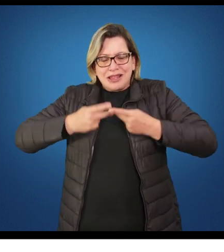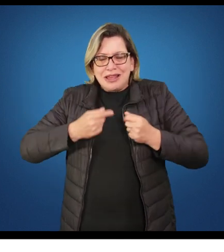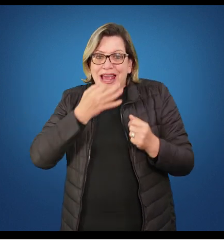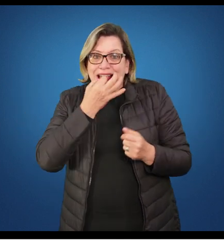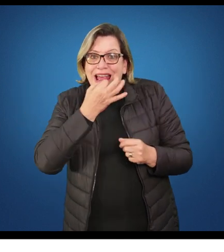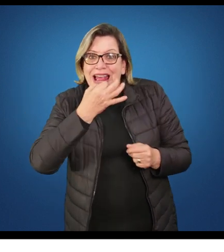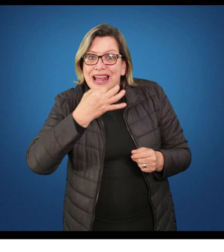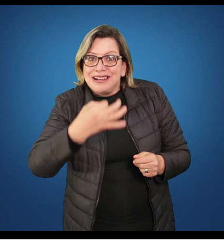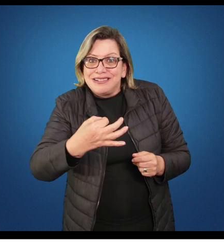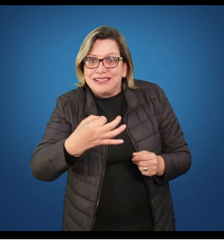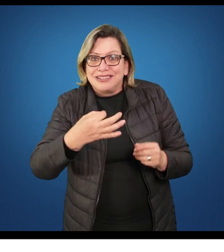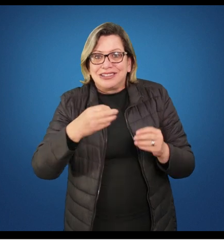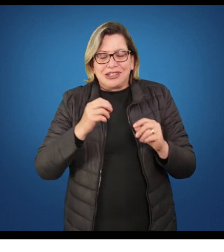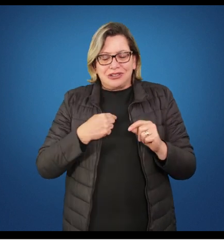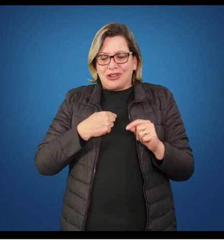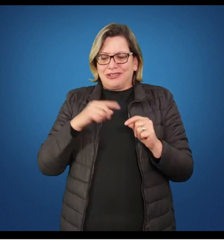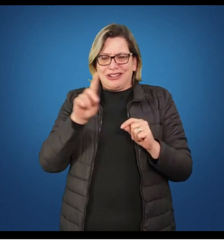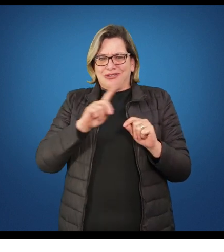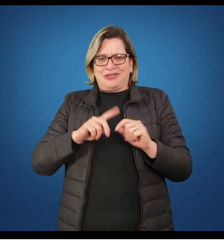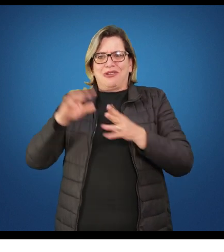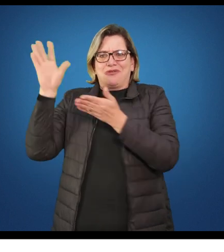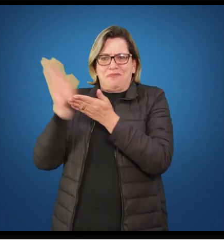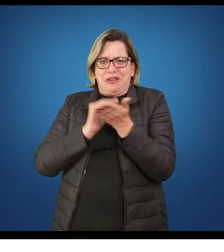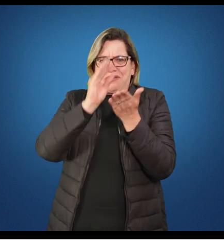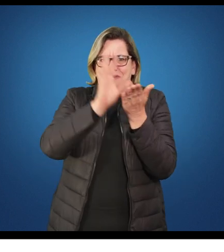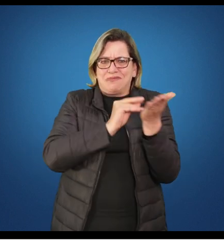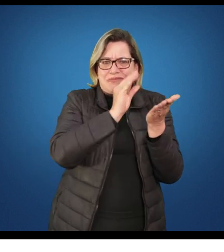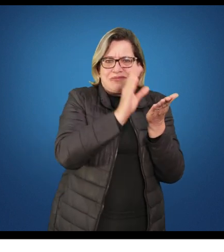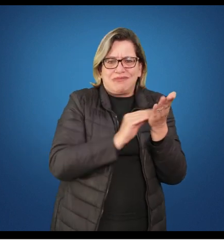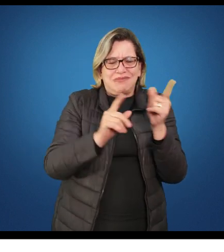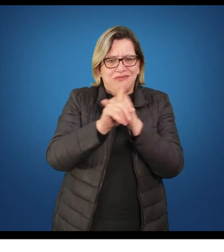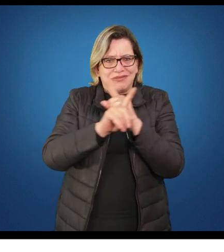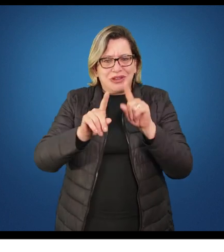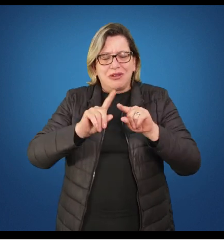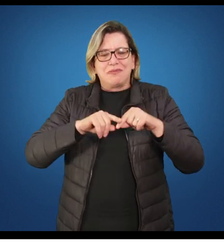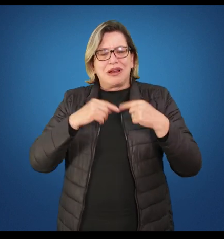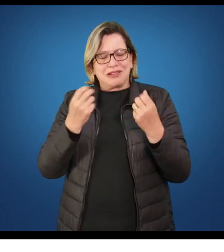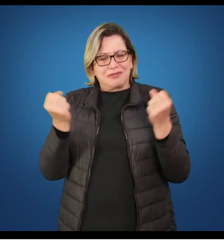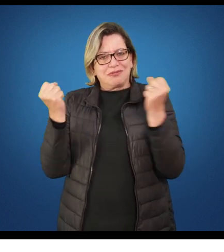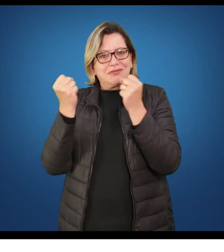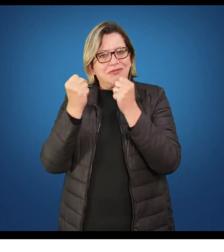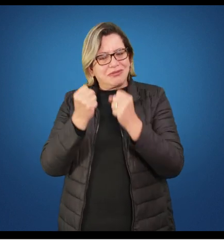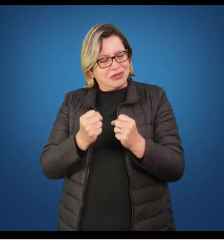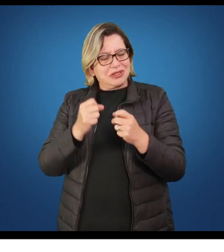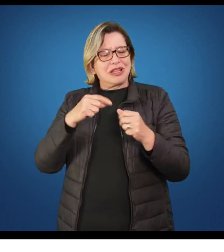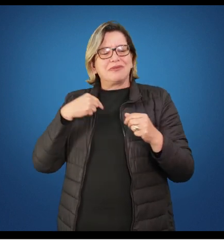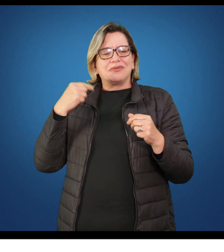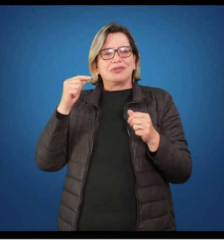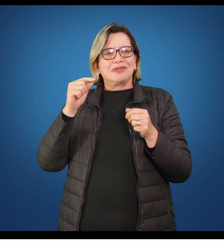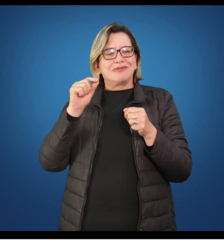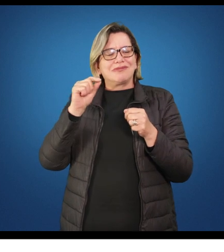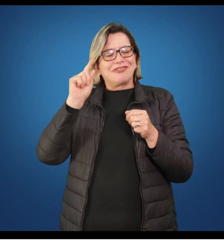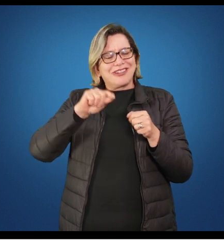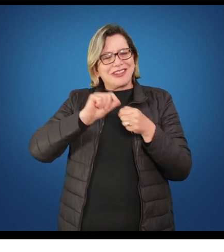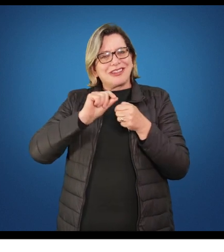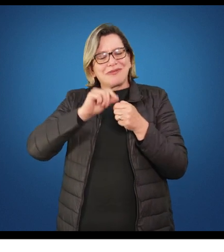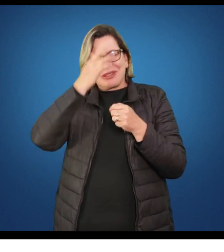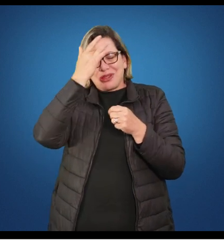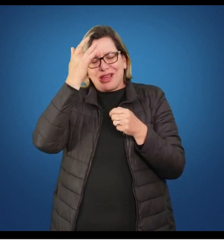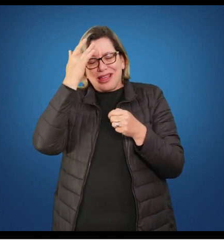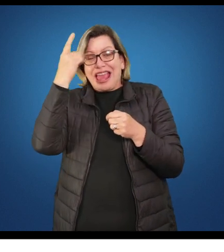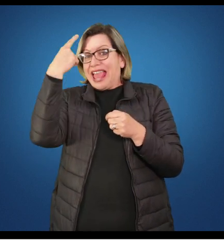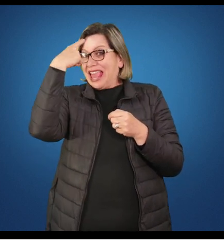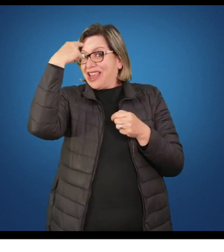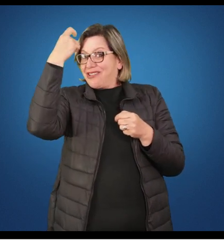olhar para que nós não sejamos somente reprodutores do que está aí fora, mas que nós possamos ser pessoas que recriem as